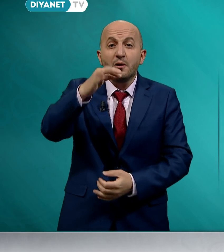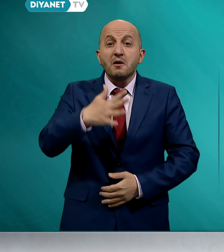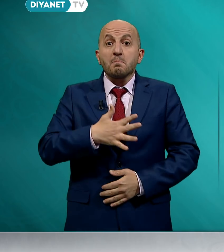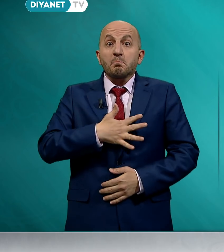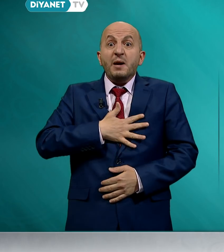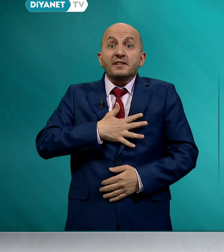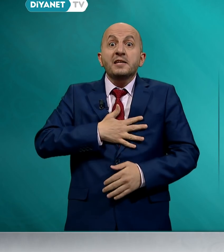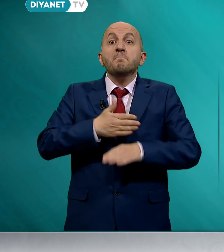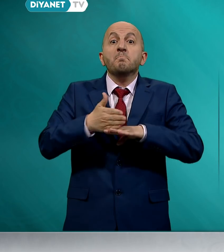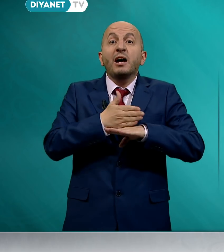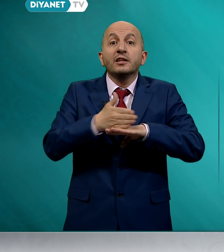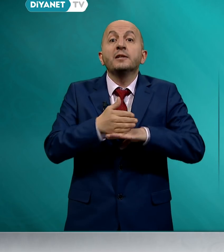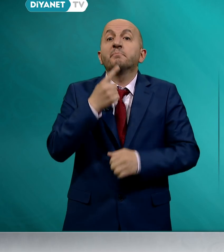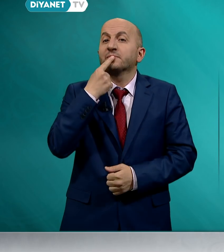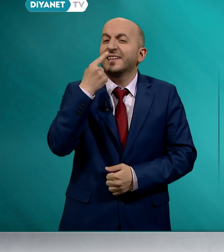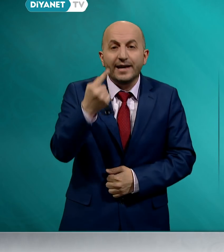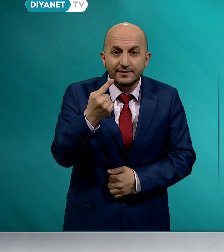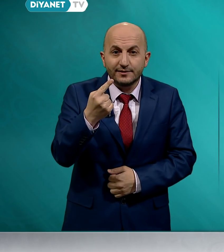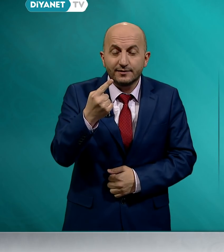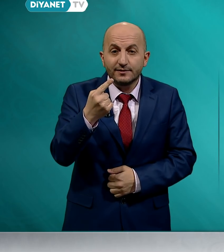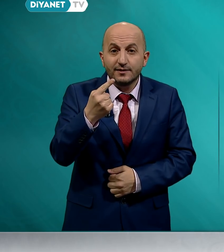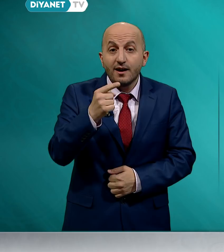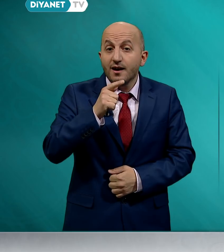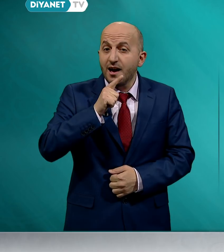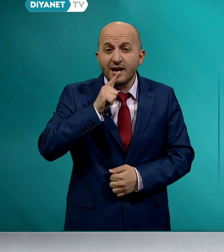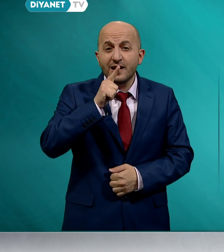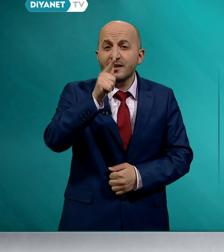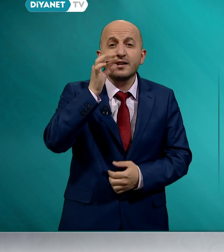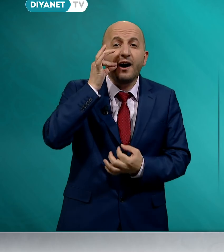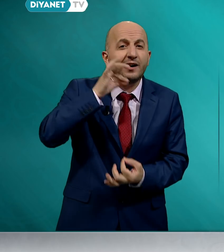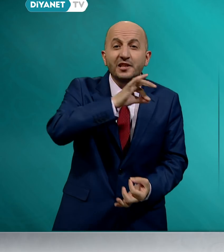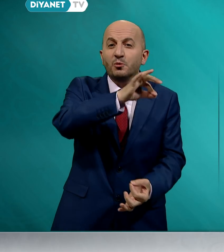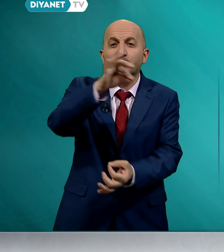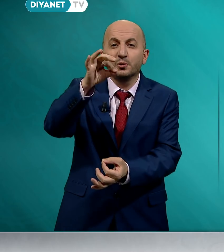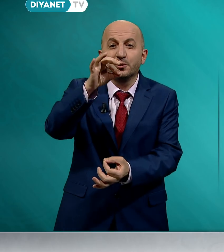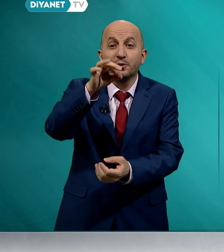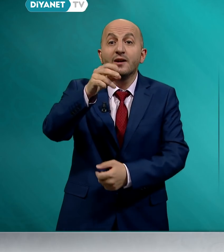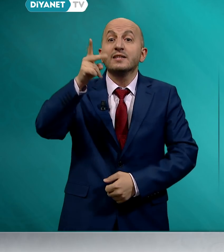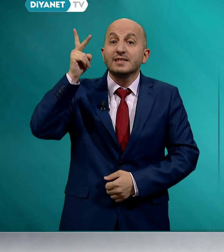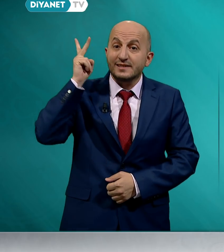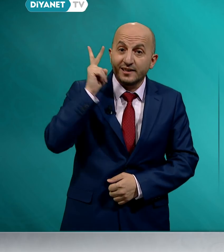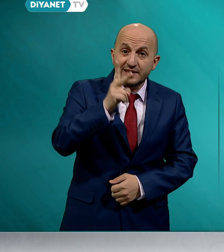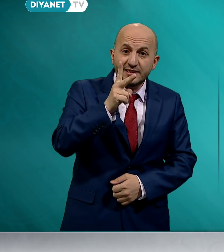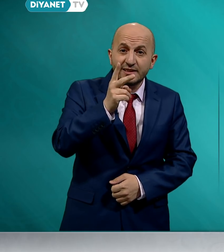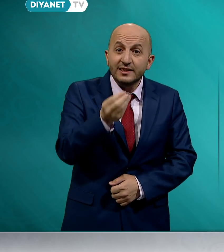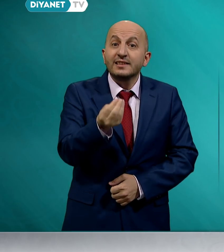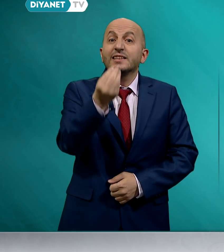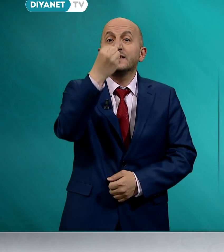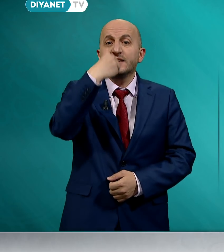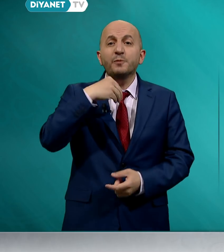benim malım der. Ey Ademoğlu, senin yiyip